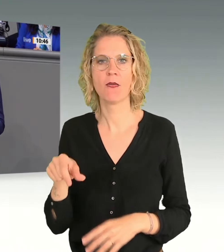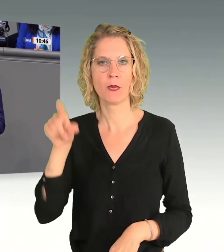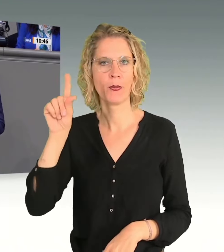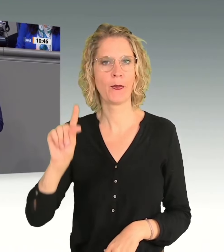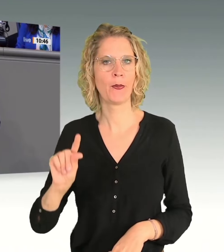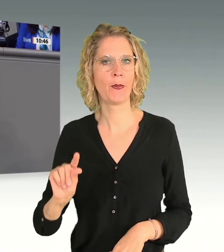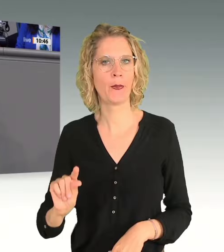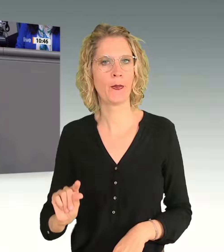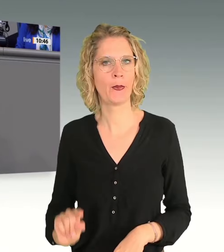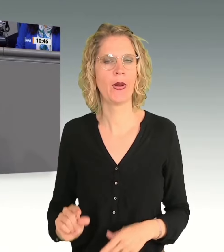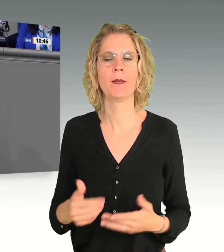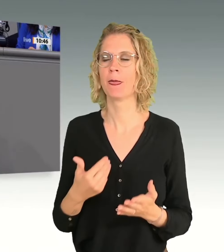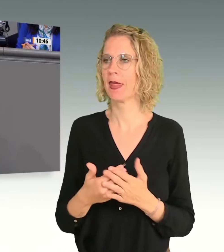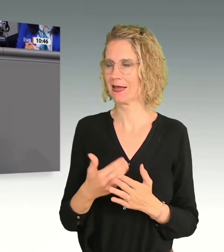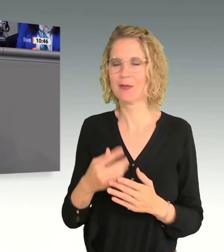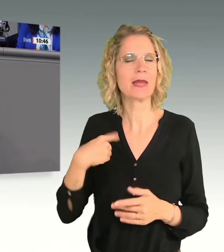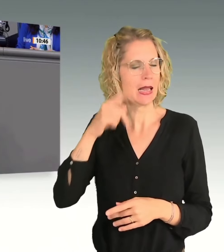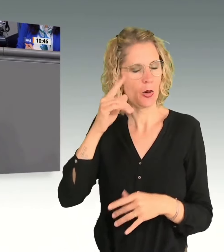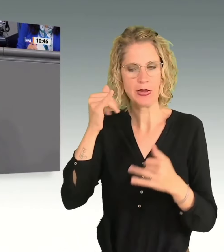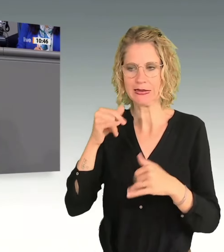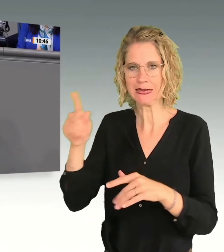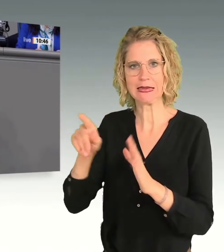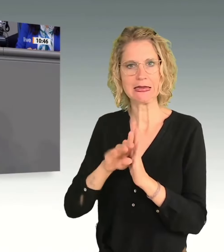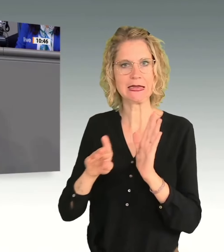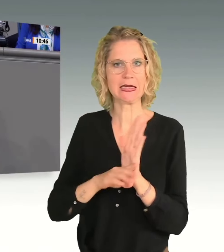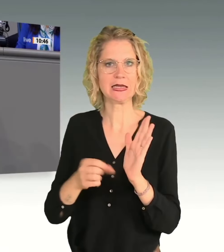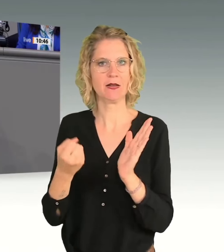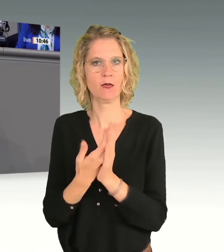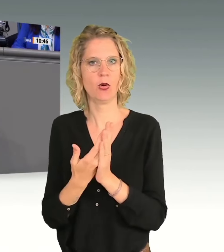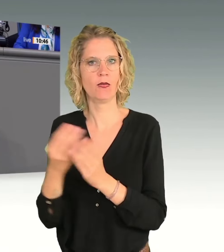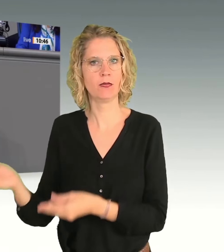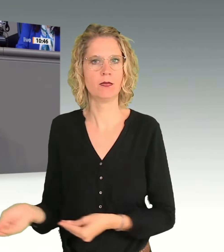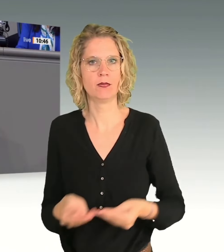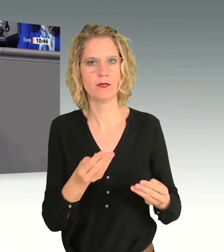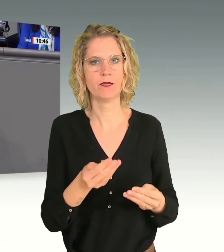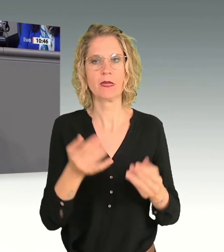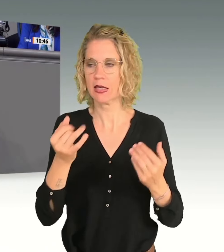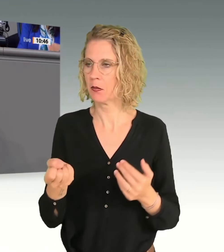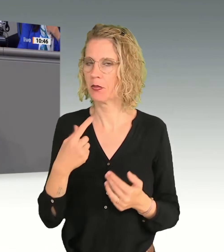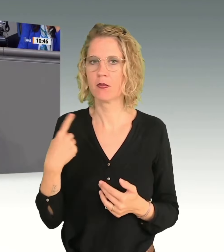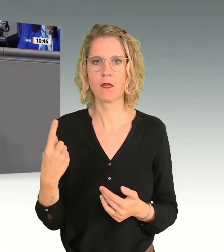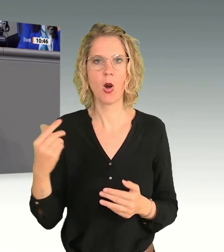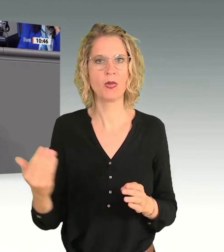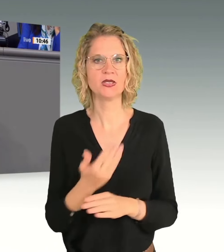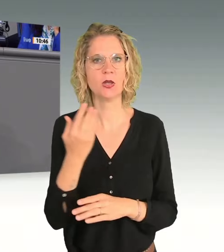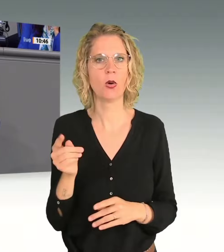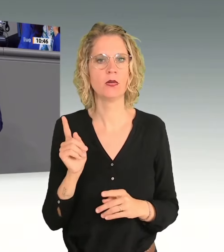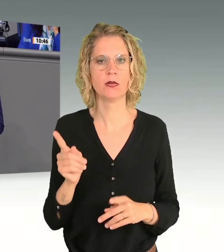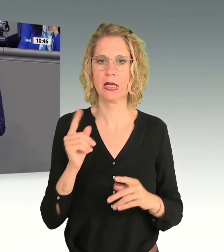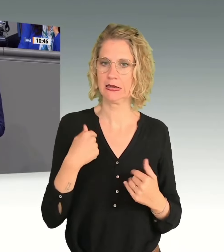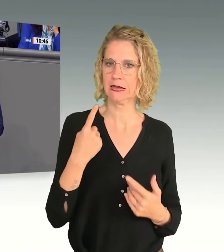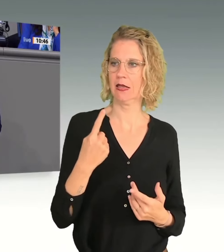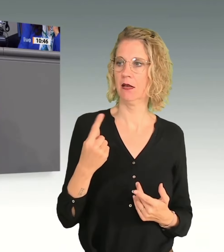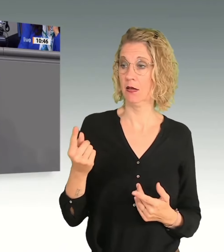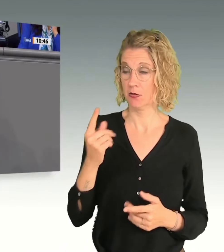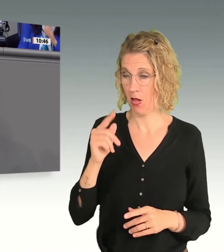Daher wohl jetzt dieser Gesetzentwurf als Opposition. Und wir sollen Ihnen glauben, es läge Ihnen irgendwas an bedrohten und eingeschüchterten